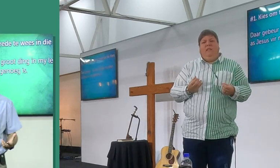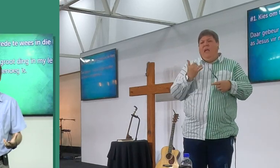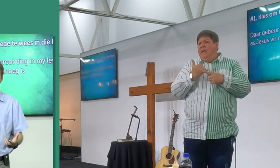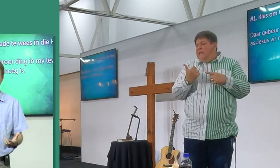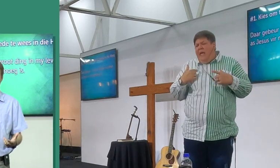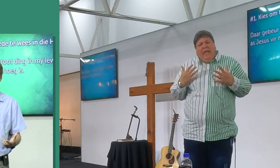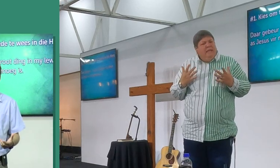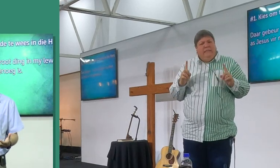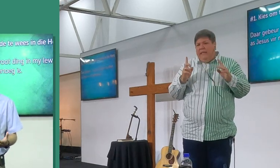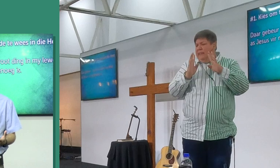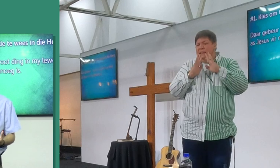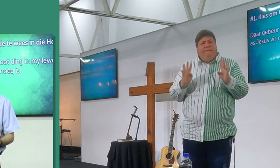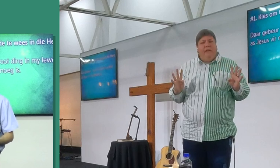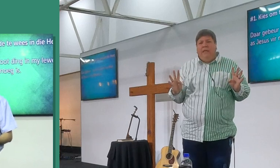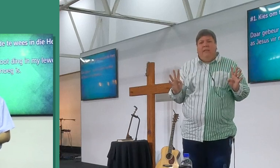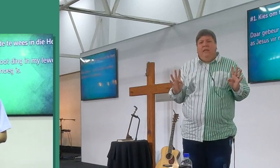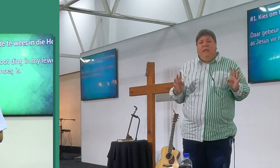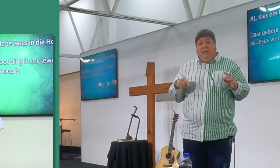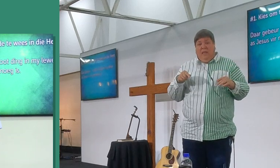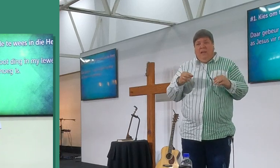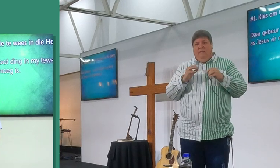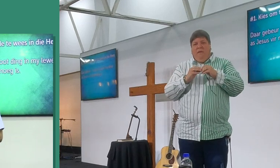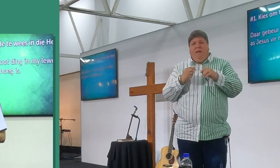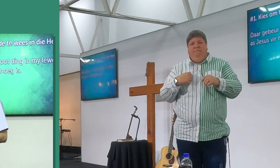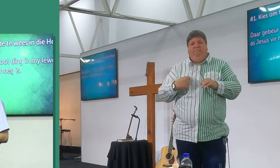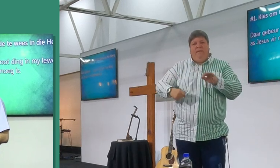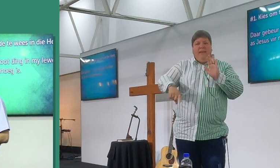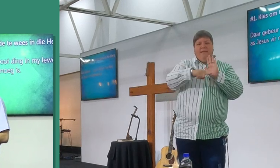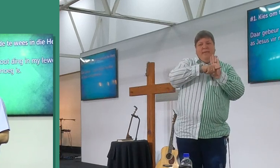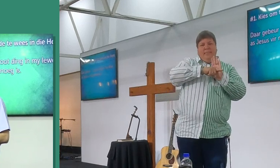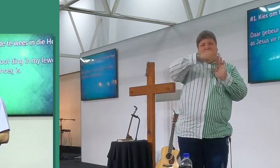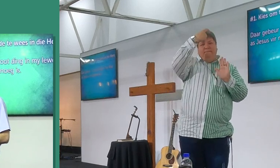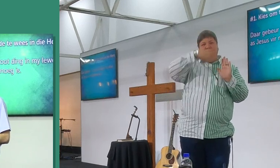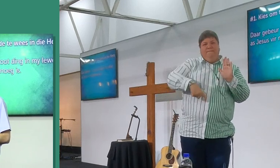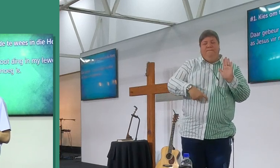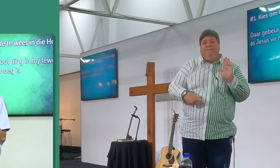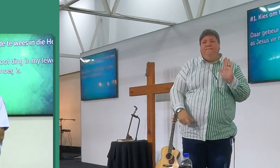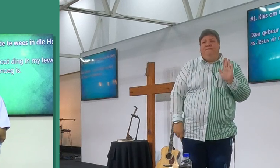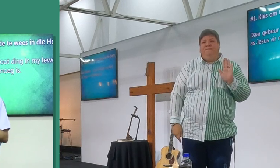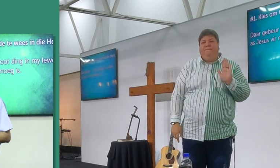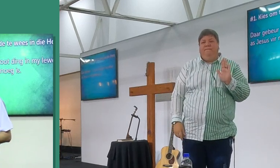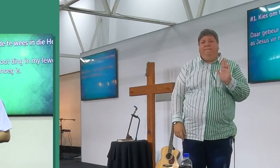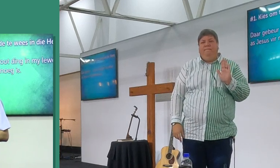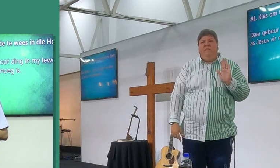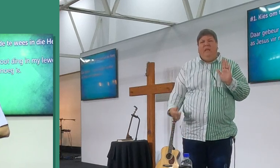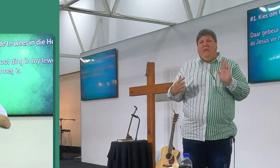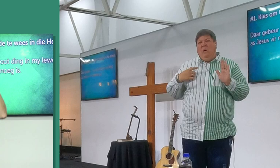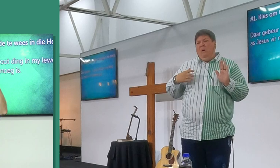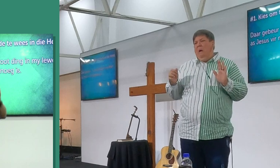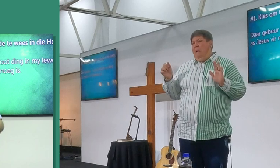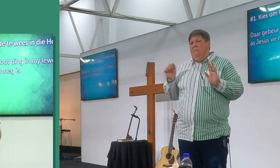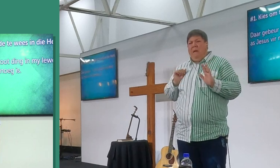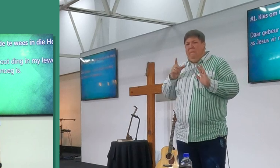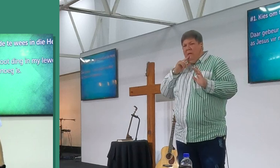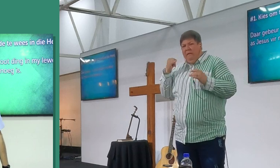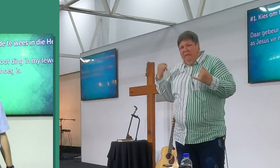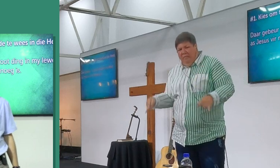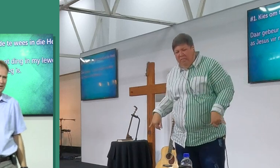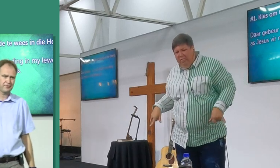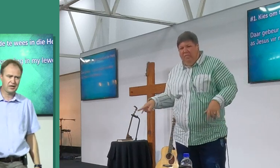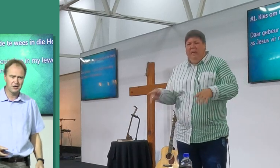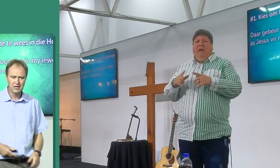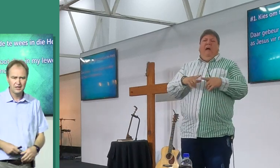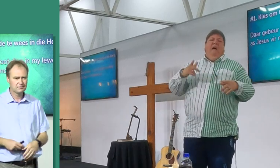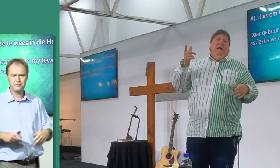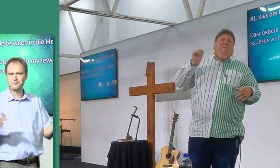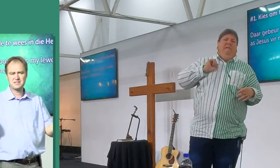tevrede is nie, dan kweek dit precies hierteenoorgestelde, een ondankbare hart, ek is ondankbaar met my man, want hy doe nie goed genoeg nie, ek is ondankbaar